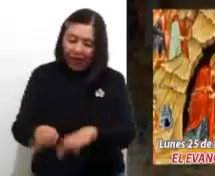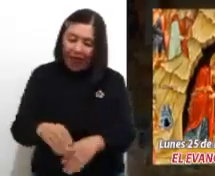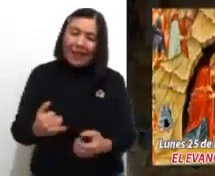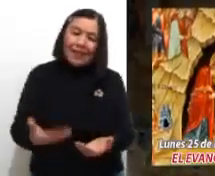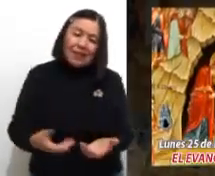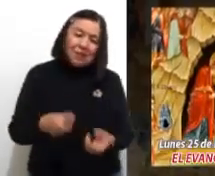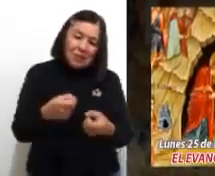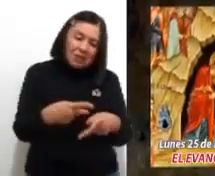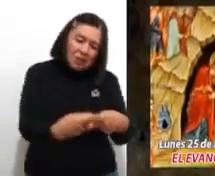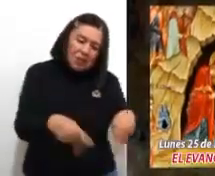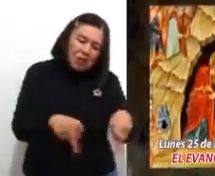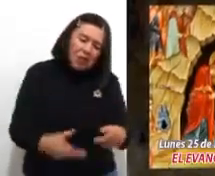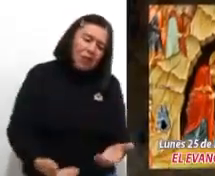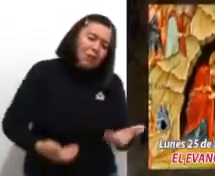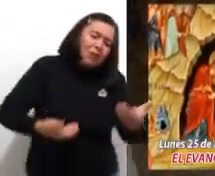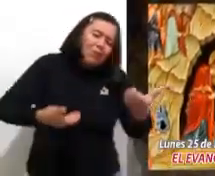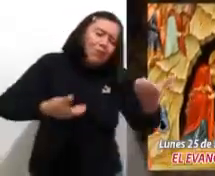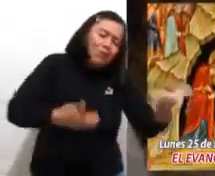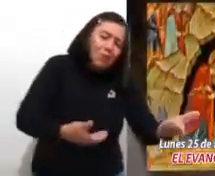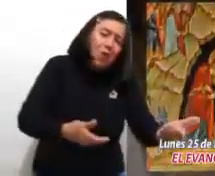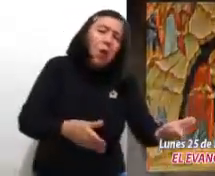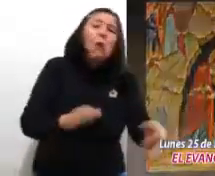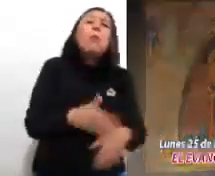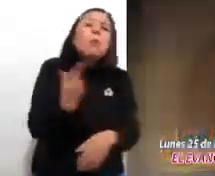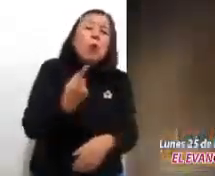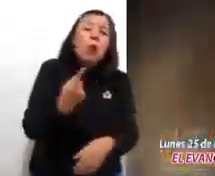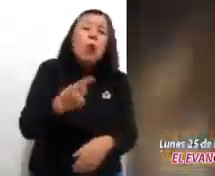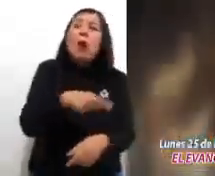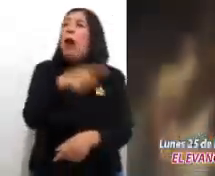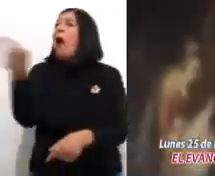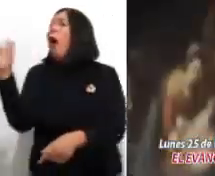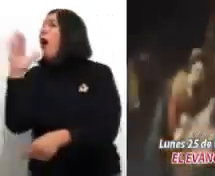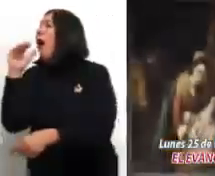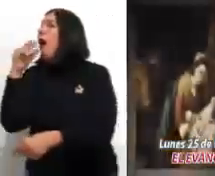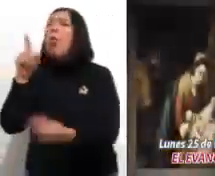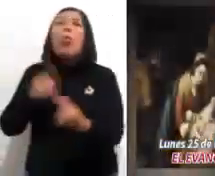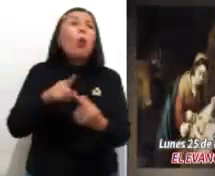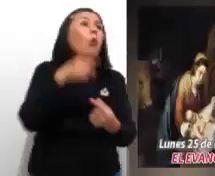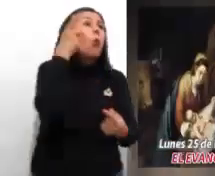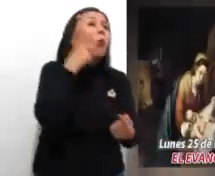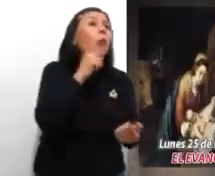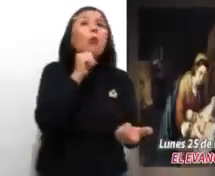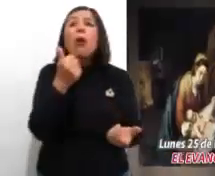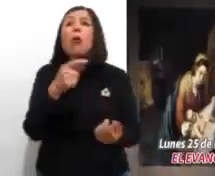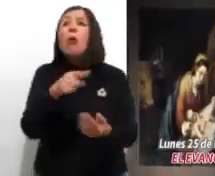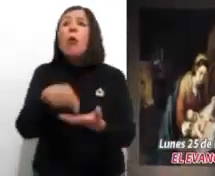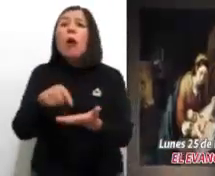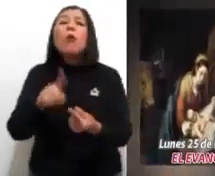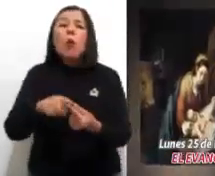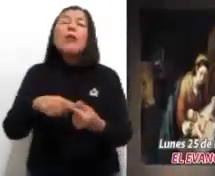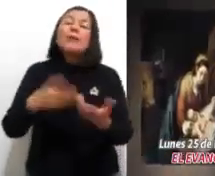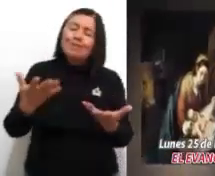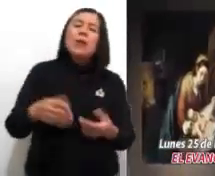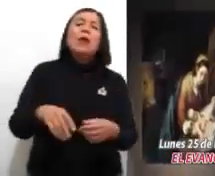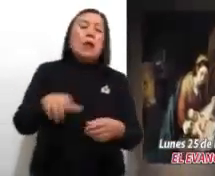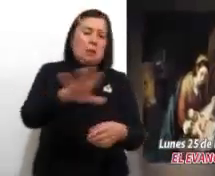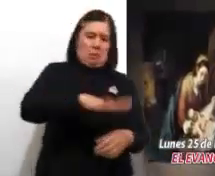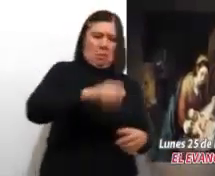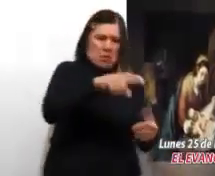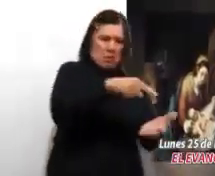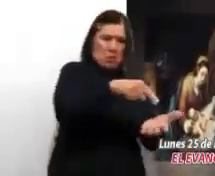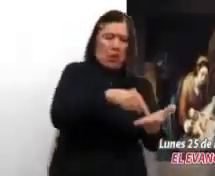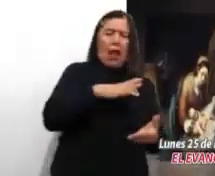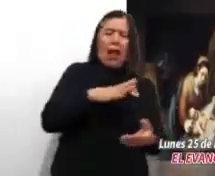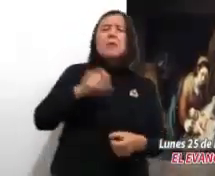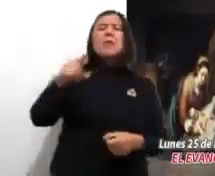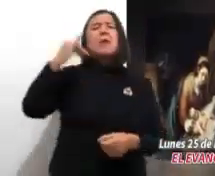pañales y lo recostó en un pesebre, porque no hubo lugar para ellos en la posada. En aquella región había unos pastores